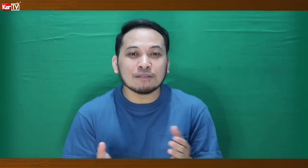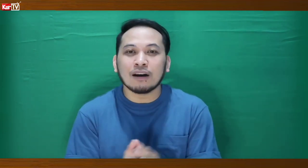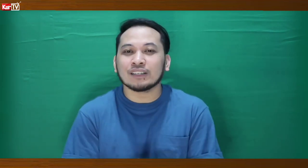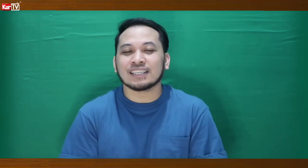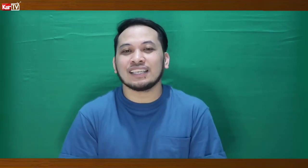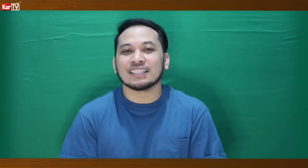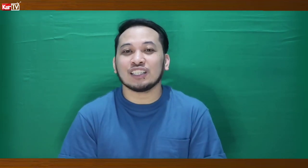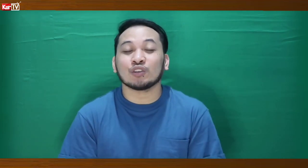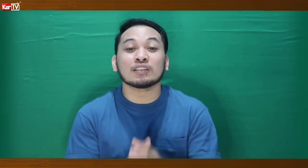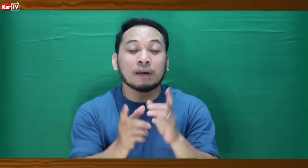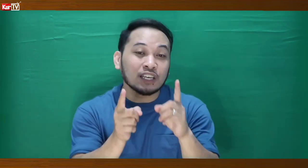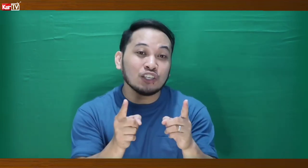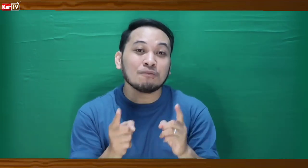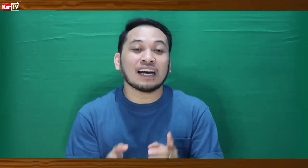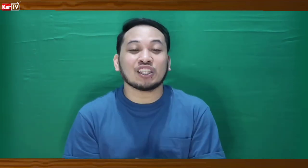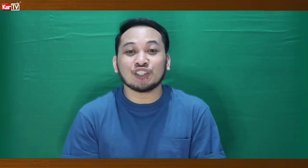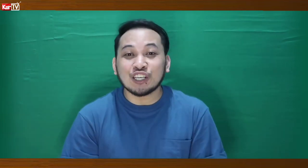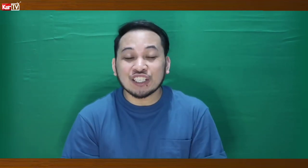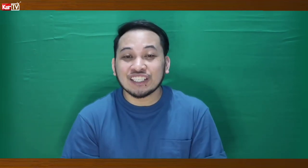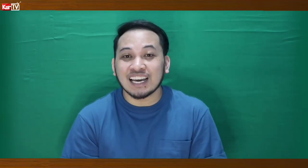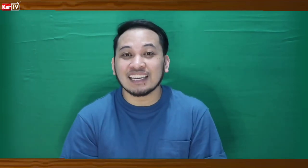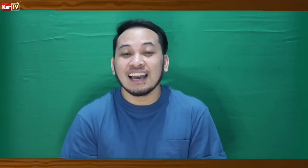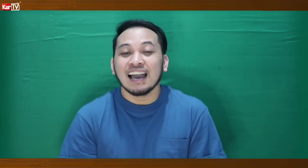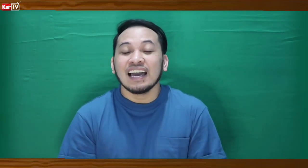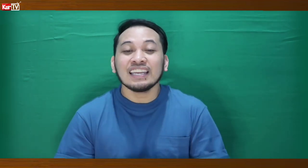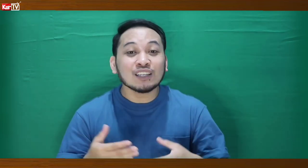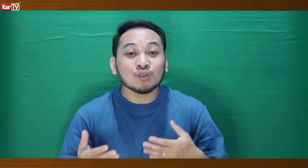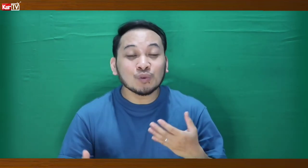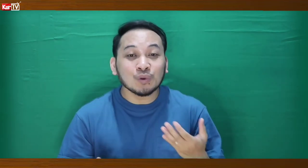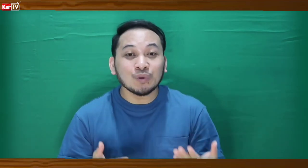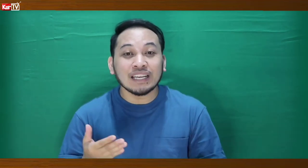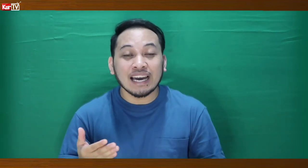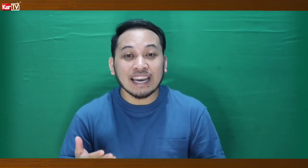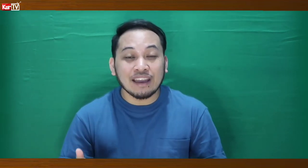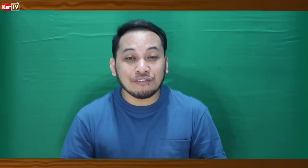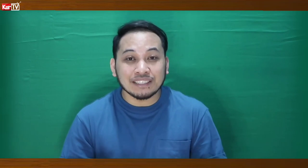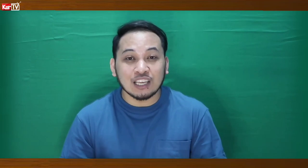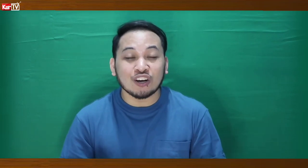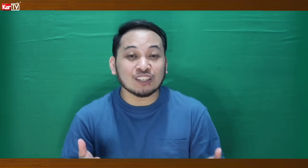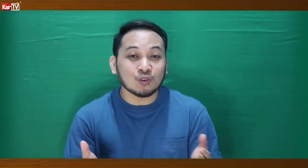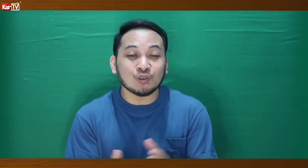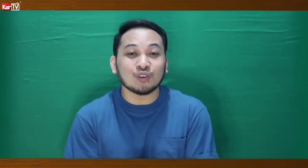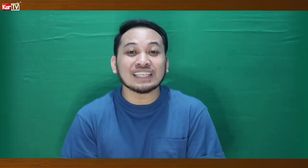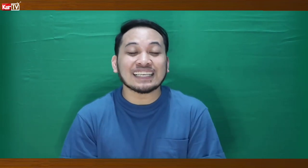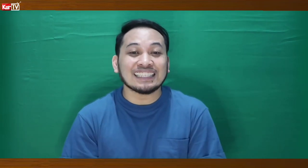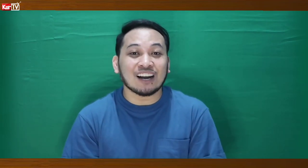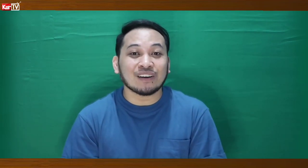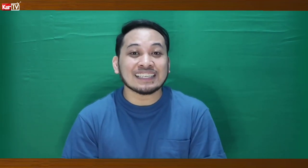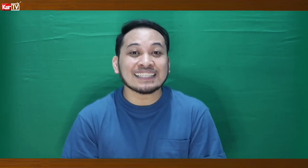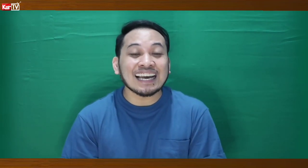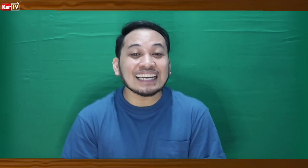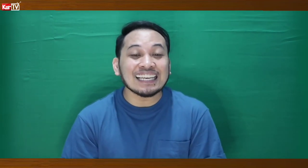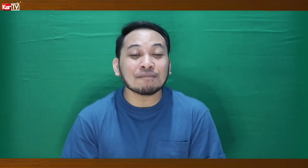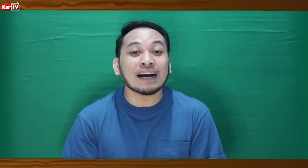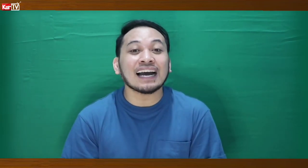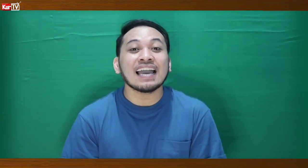sa bawat senyas dito Especially yung mga teachers dyan na nagtuturo ng FSL or nagtuturo ng sign language sa kanilang mga